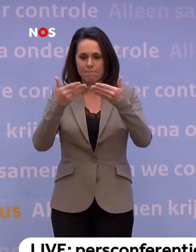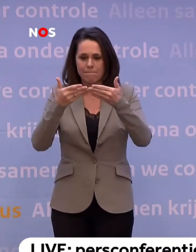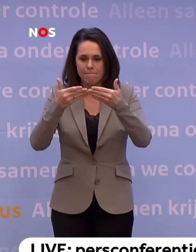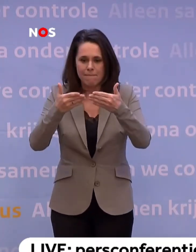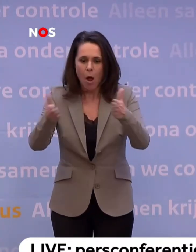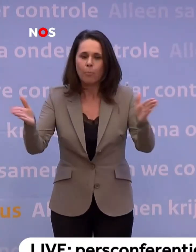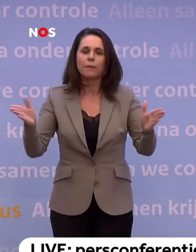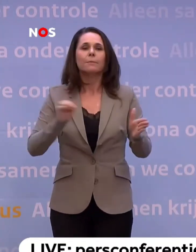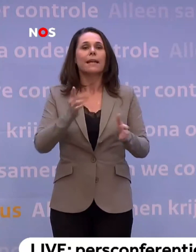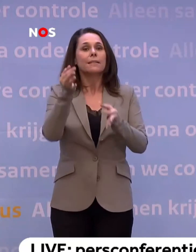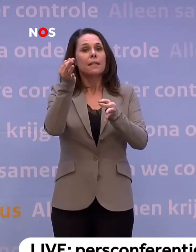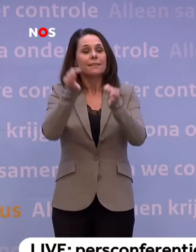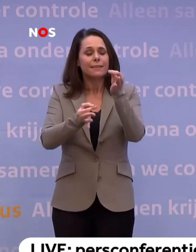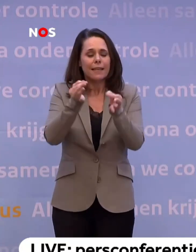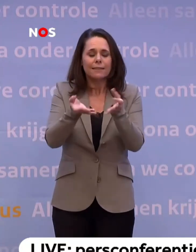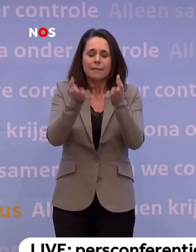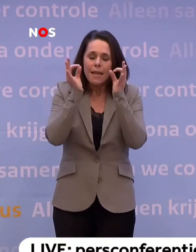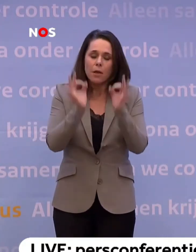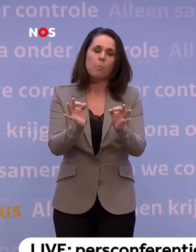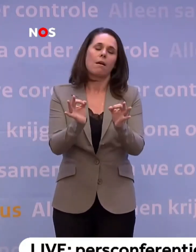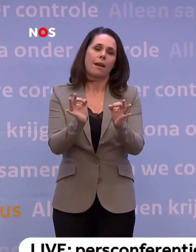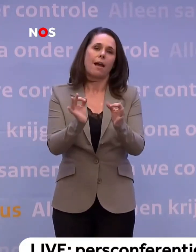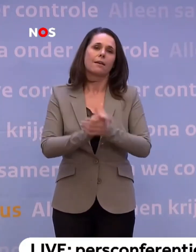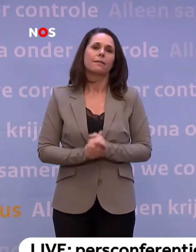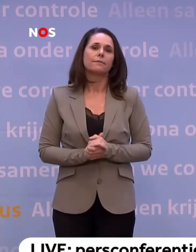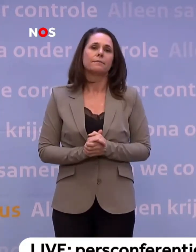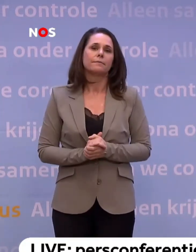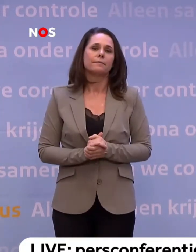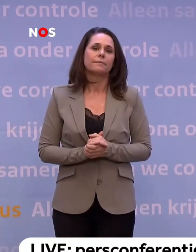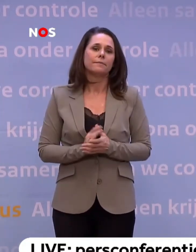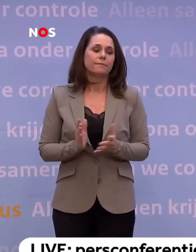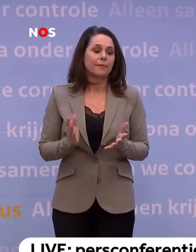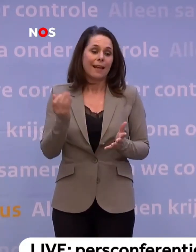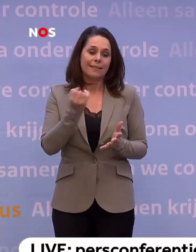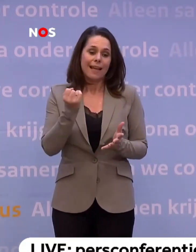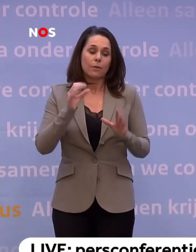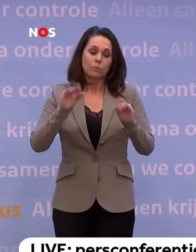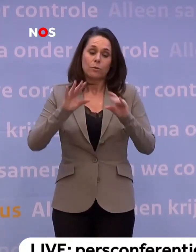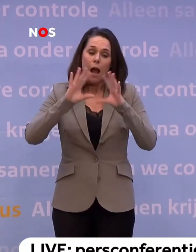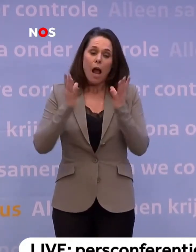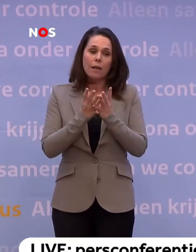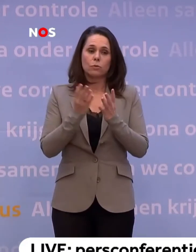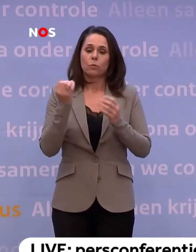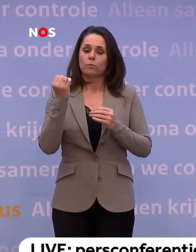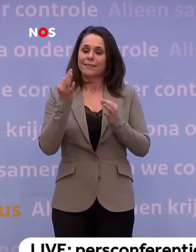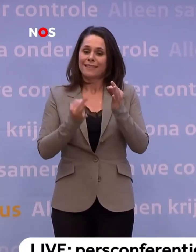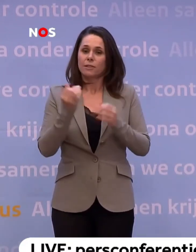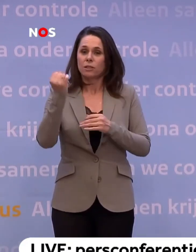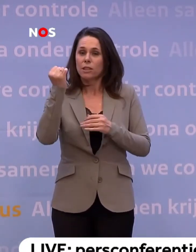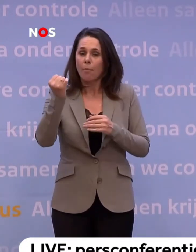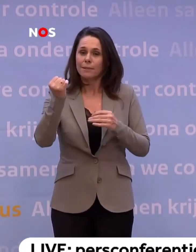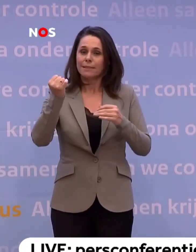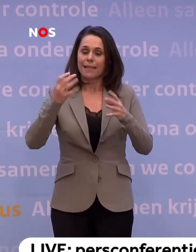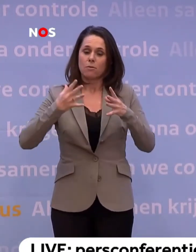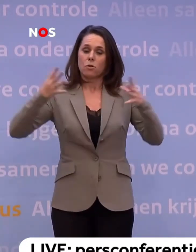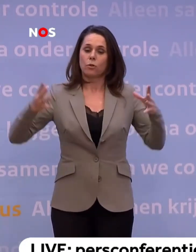is testen cruciaal in alle mogelijke toonaarden. En daarom doen we dus ook alles... ...om die testcapaciteit zo ruim als mogelijk te maken. Maar we